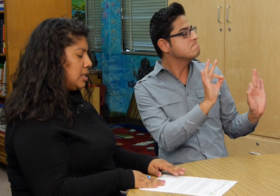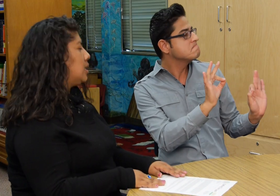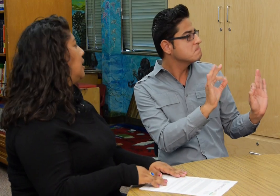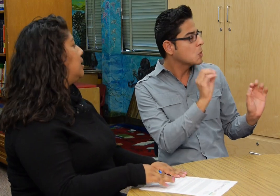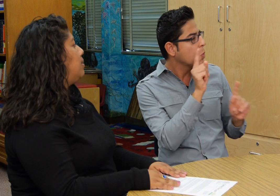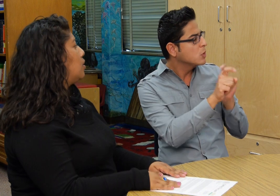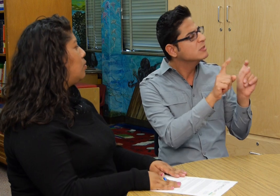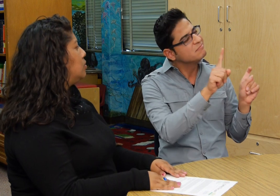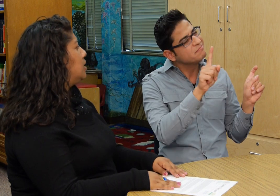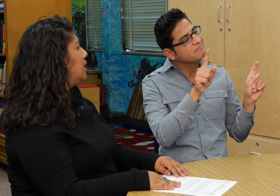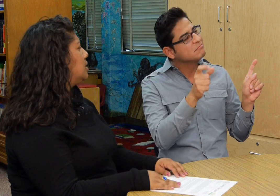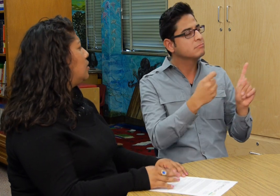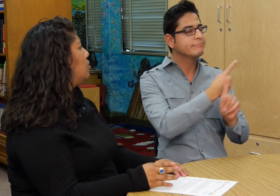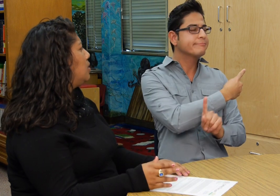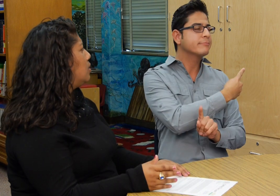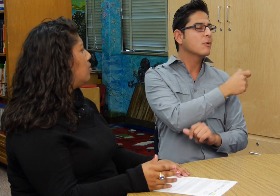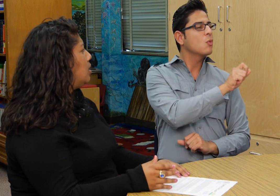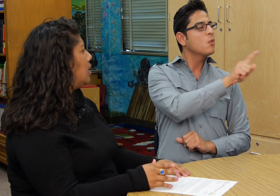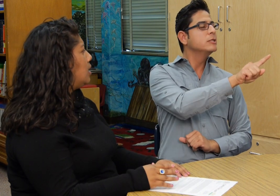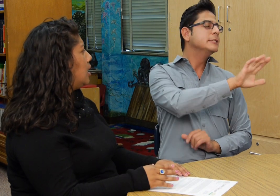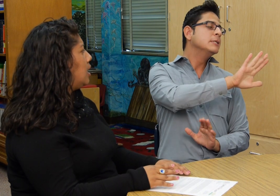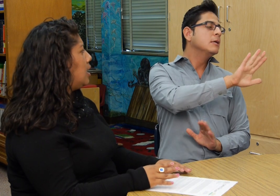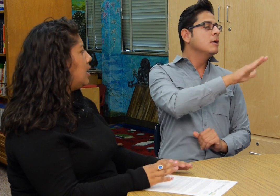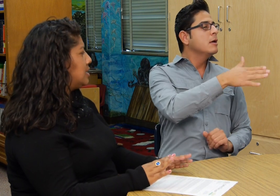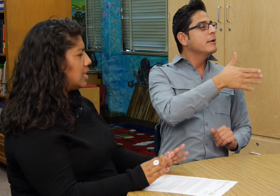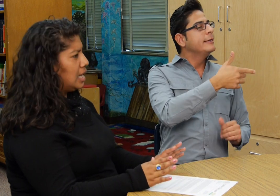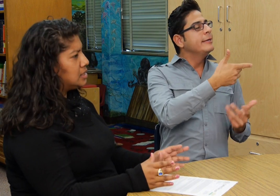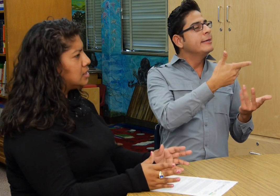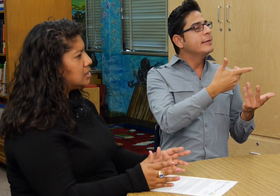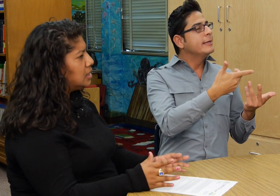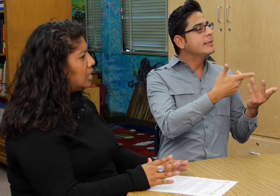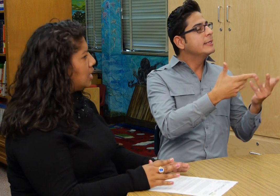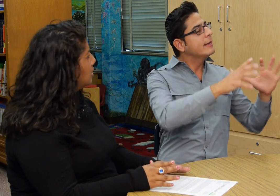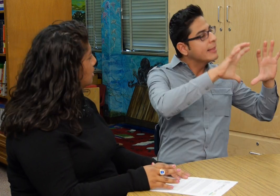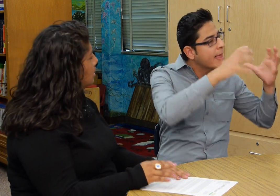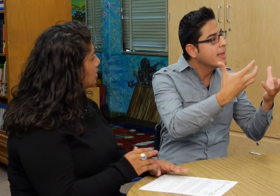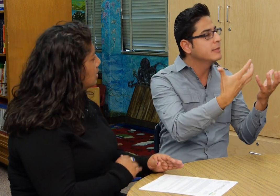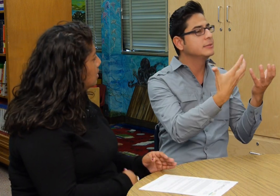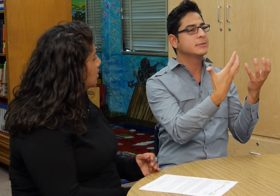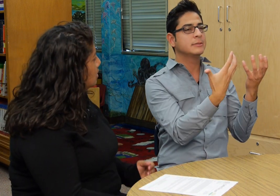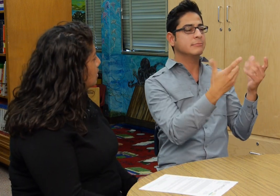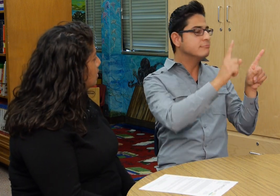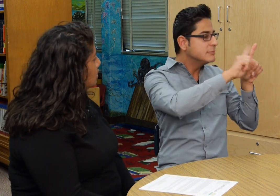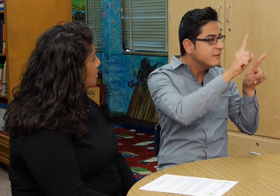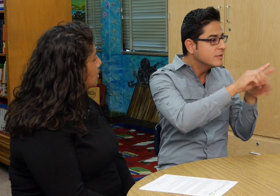quería saber cómo está haciendo mi hijo en las clases en la clase